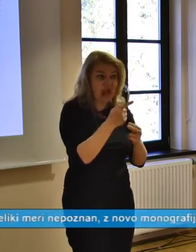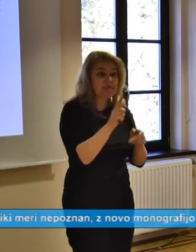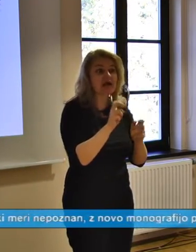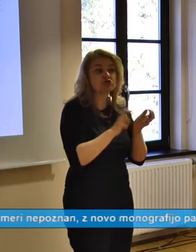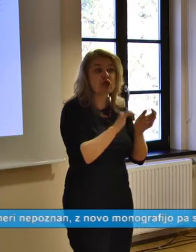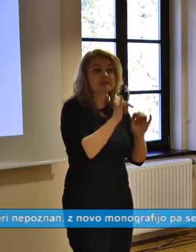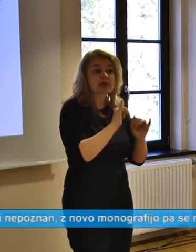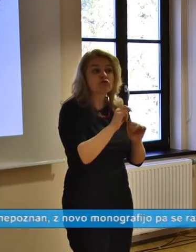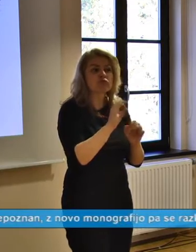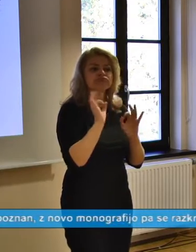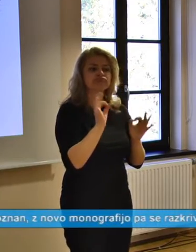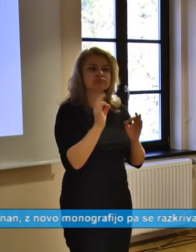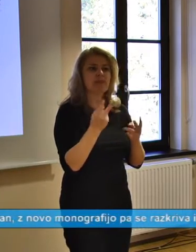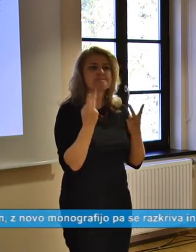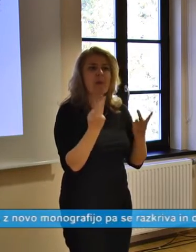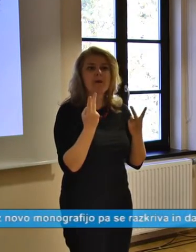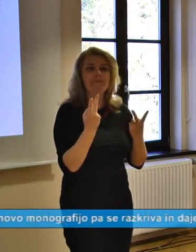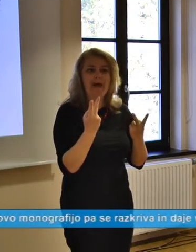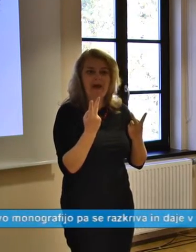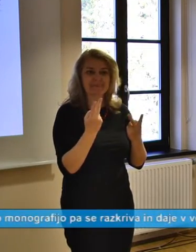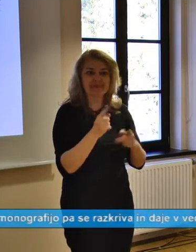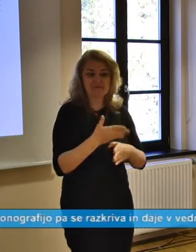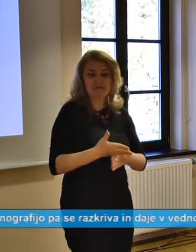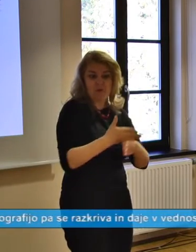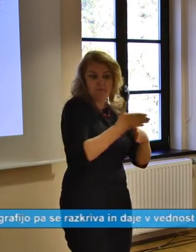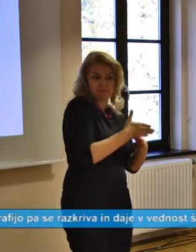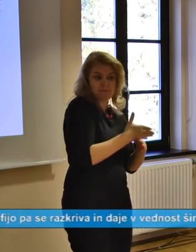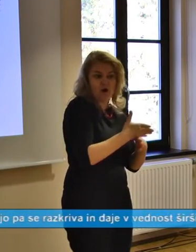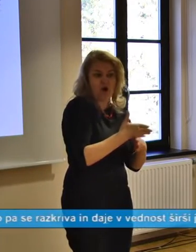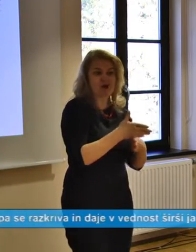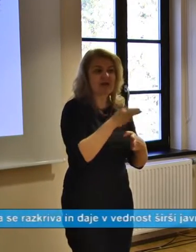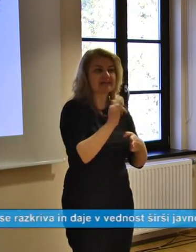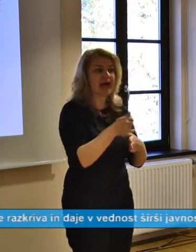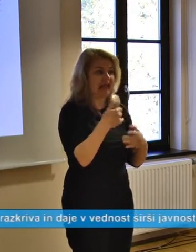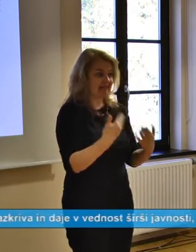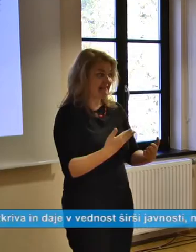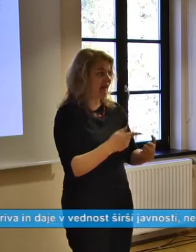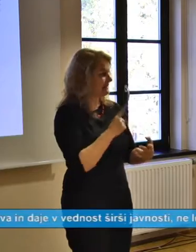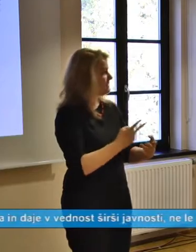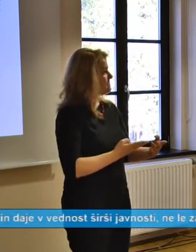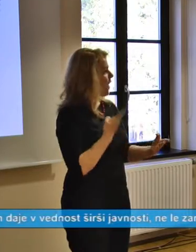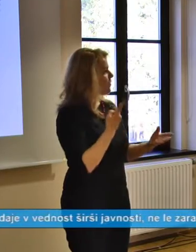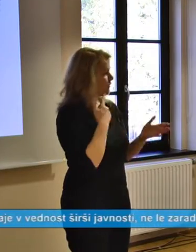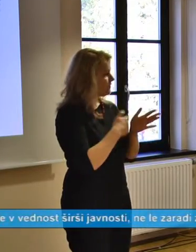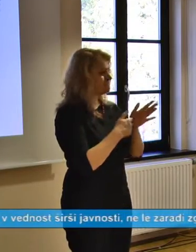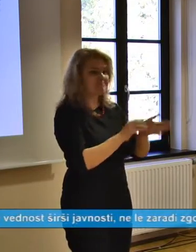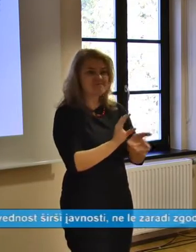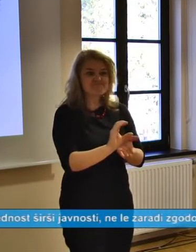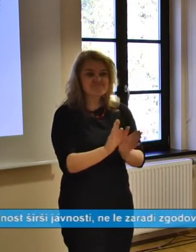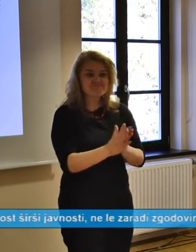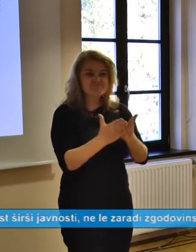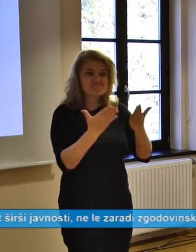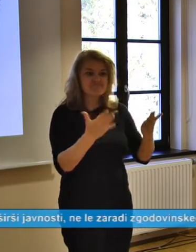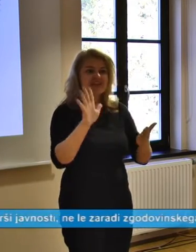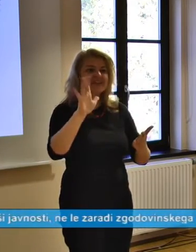vseeno po tehnični klarki že nekateri tudi pripomogli temu, da je danes s ponosom predstavljala v avtobno